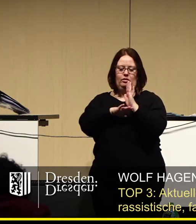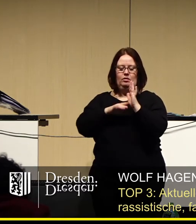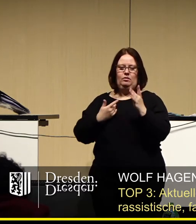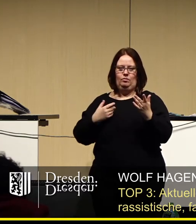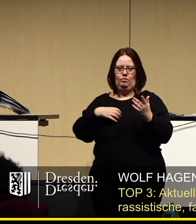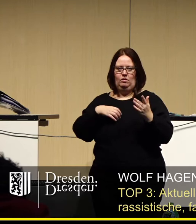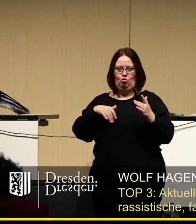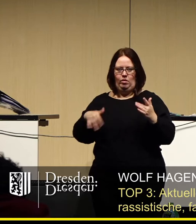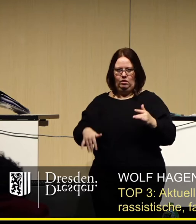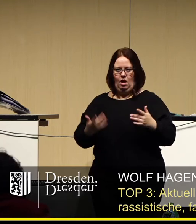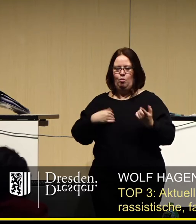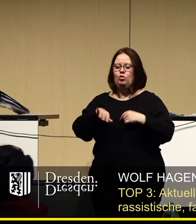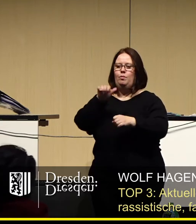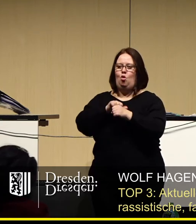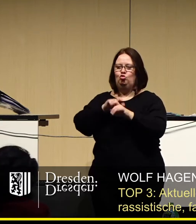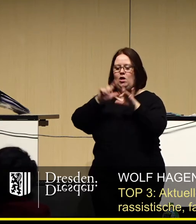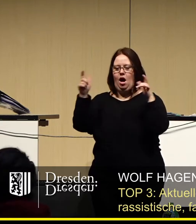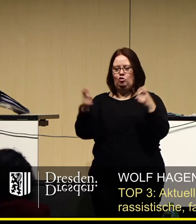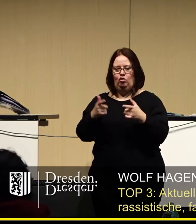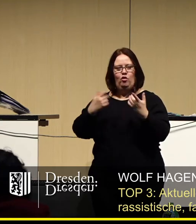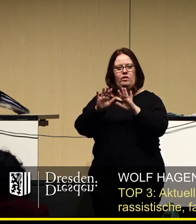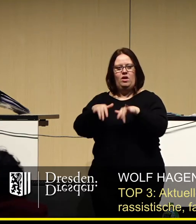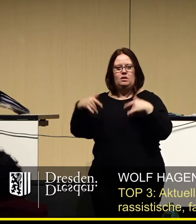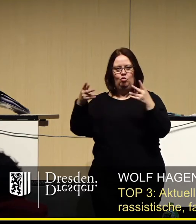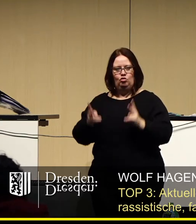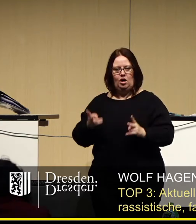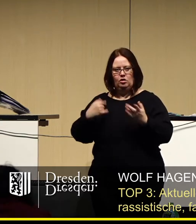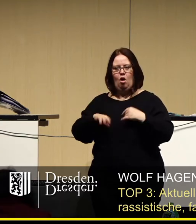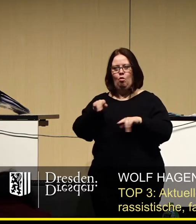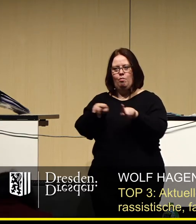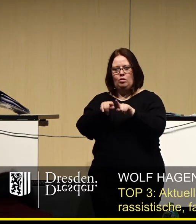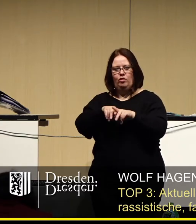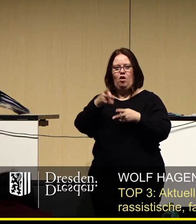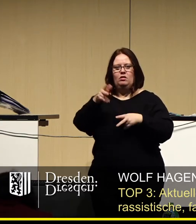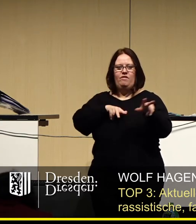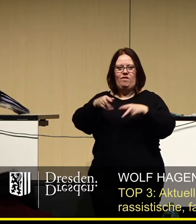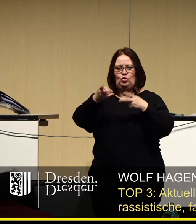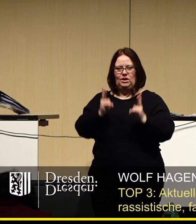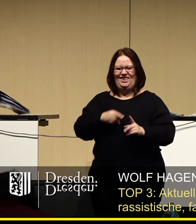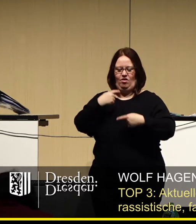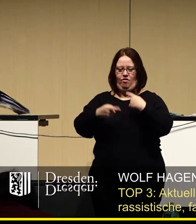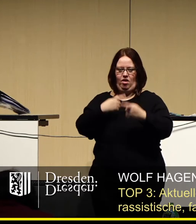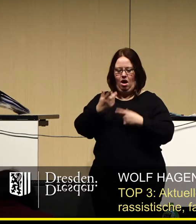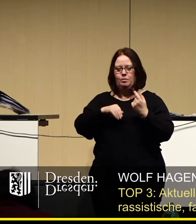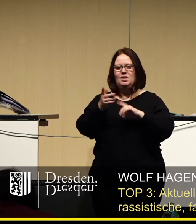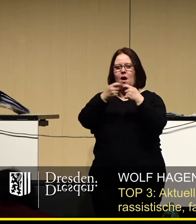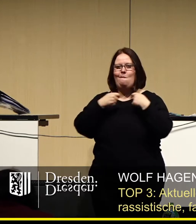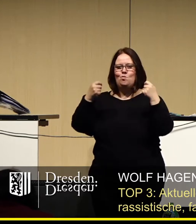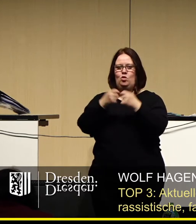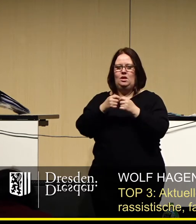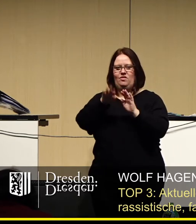Hürden. Immer wieder sind behördliche Einschränkungen des Versammlungsrechts auch Gegenstand von Verwaltungsgerichtsverfahren bis hin zum Bundesverfassungsgericht.